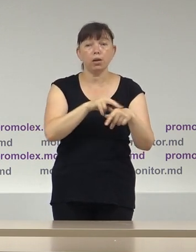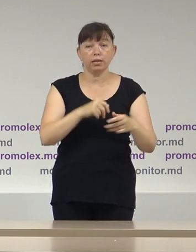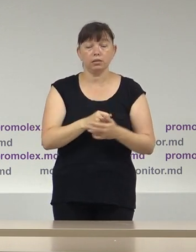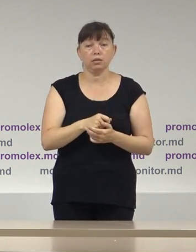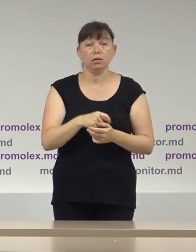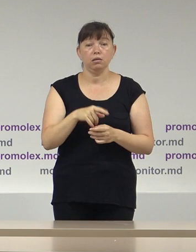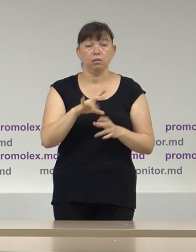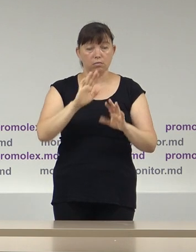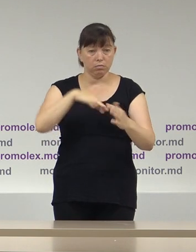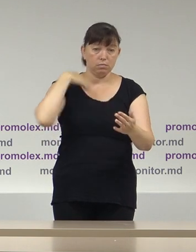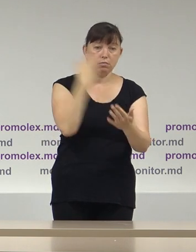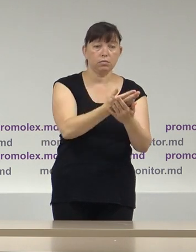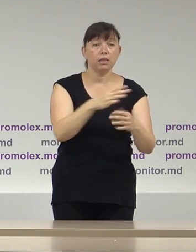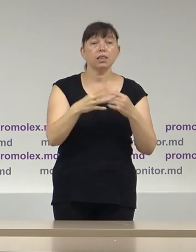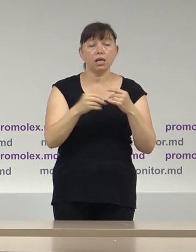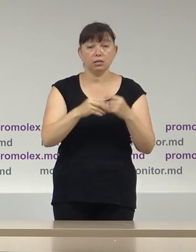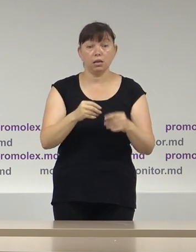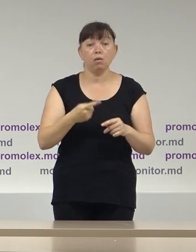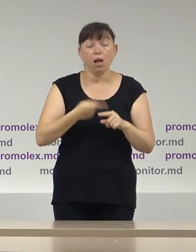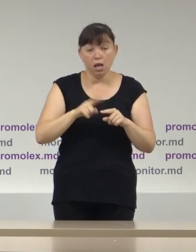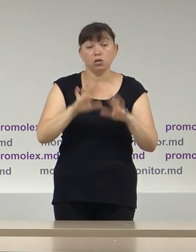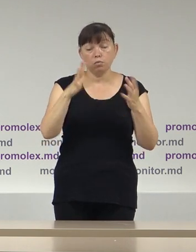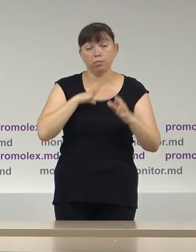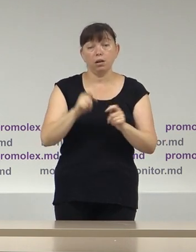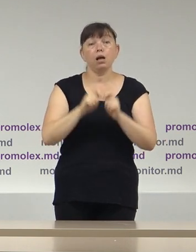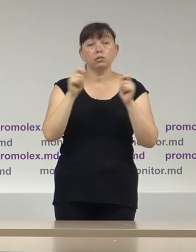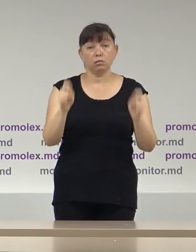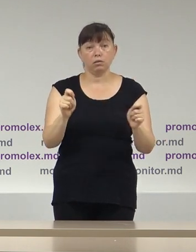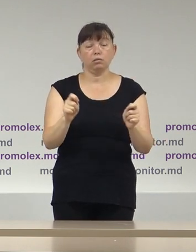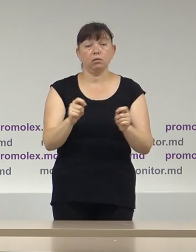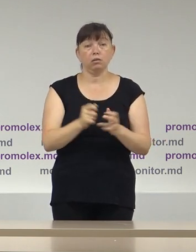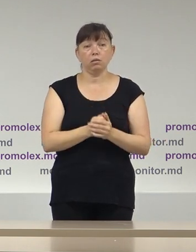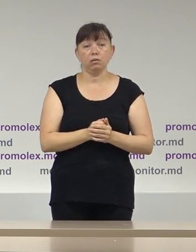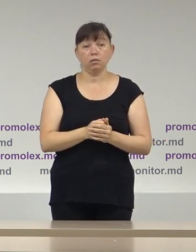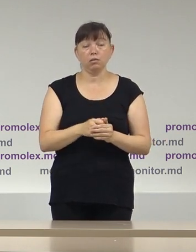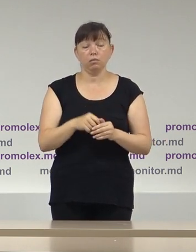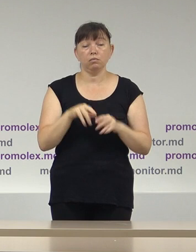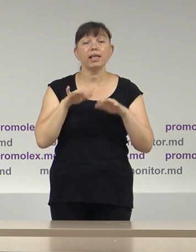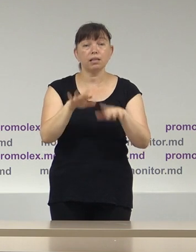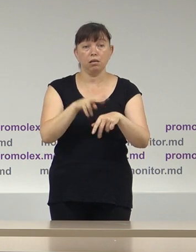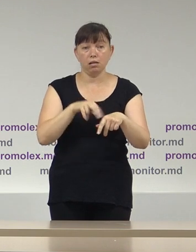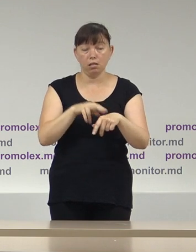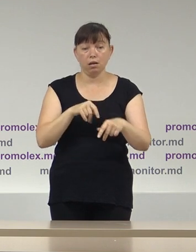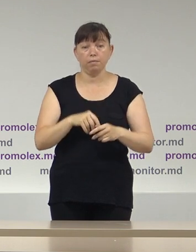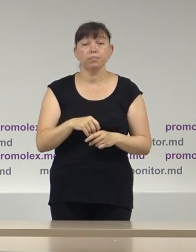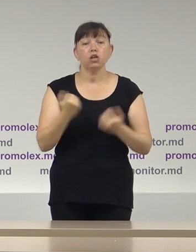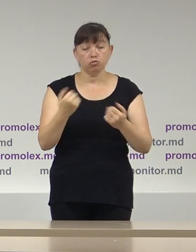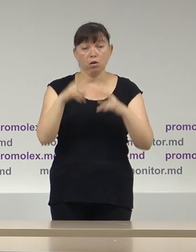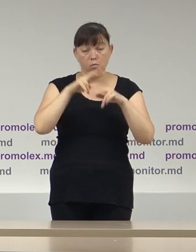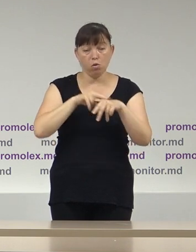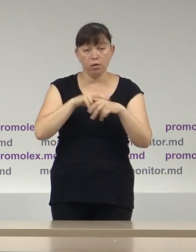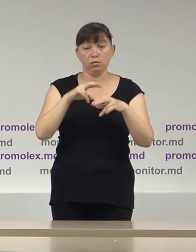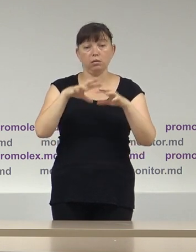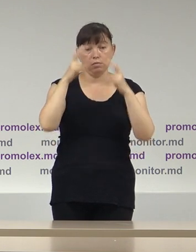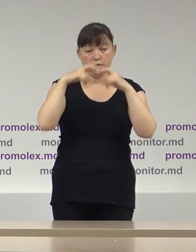dobărându-l la pământ. Pe acest caz a fost deschis un dosar. Poliția i-investigează.